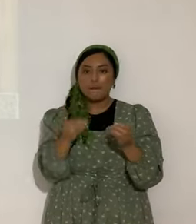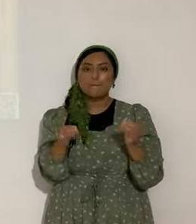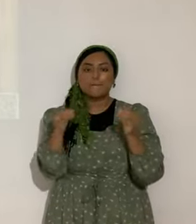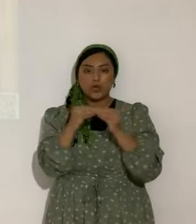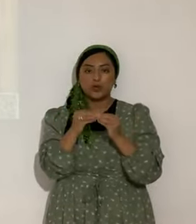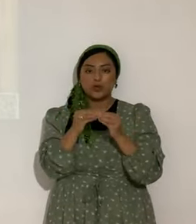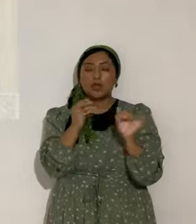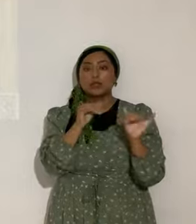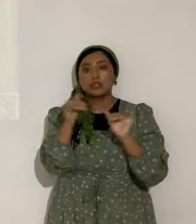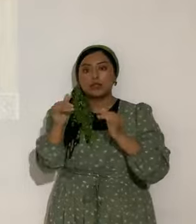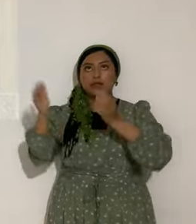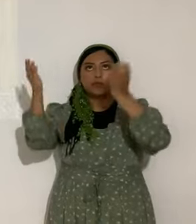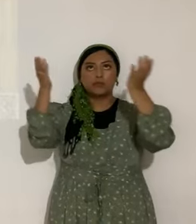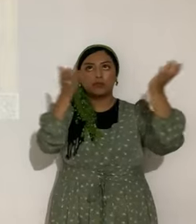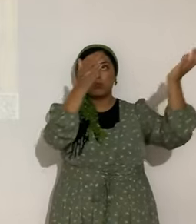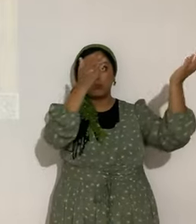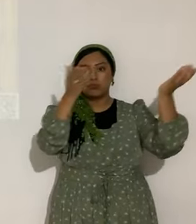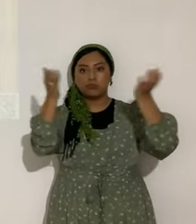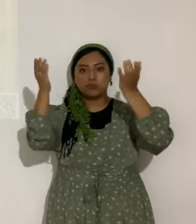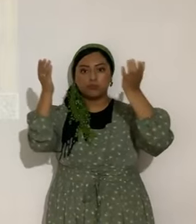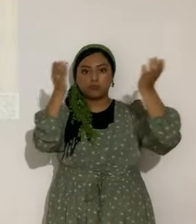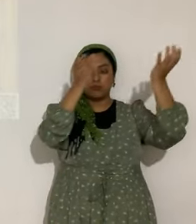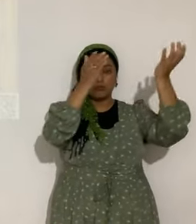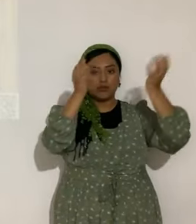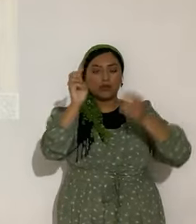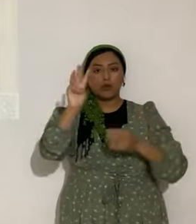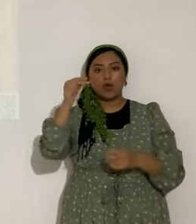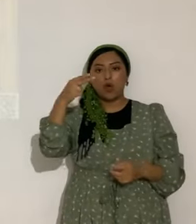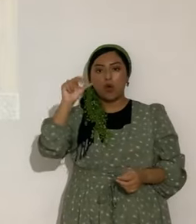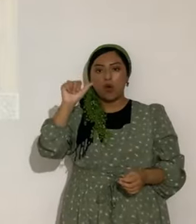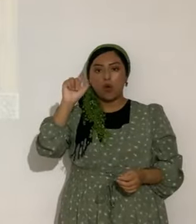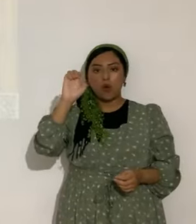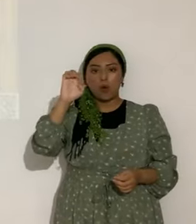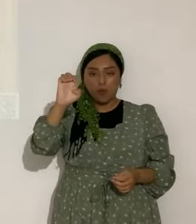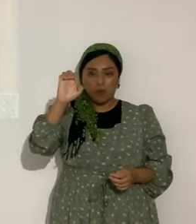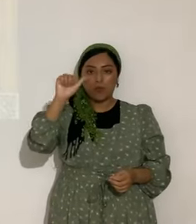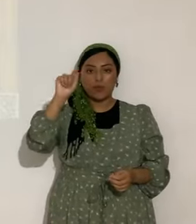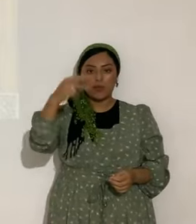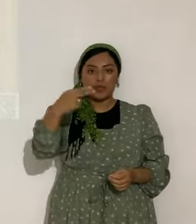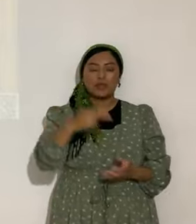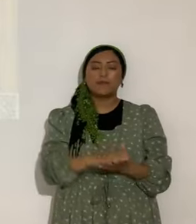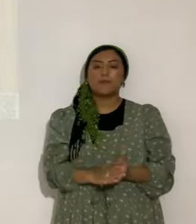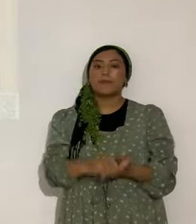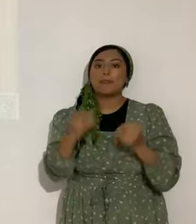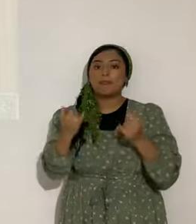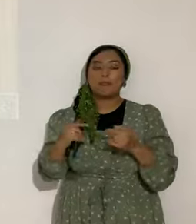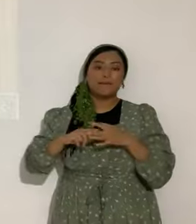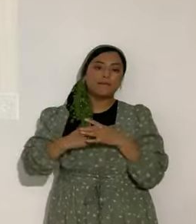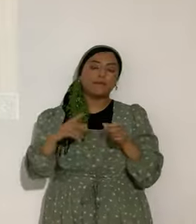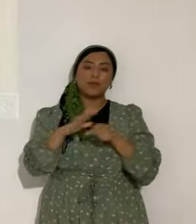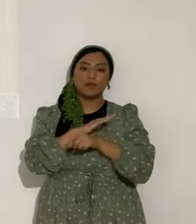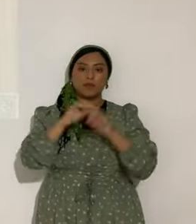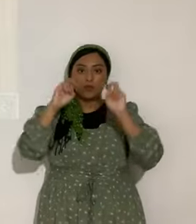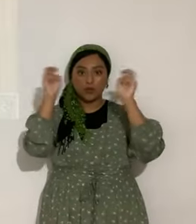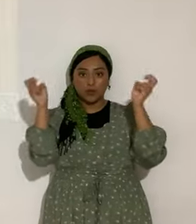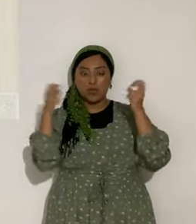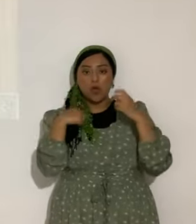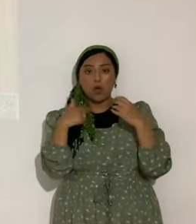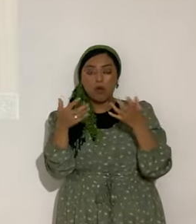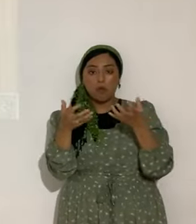presenta la gavilla de cebada, perdón, trigo. Bendito es el abacalos. Entro de lleno al tema porque quiero que sepan